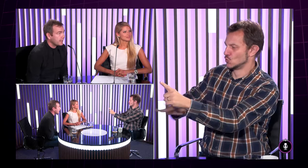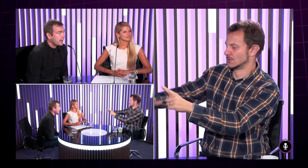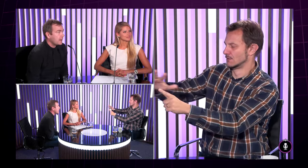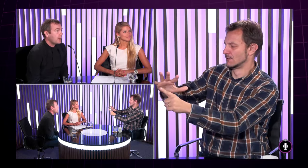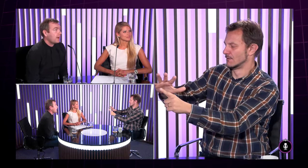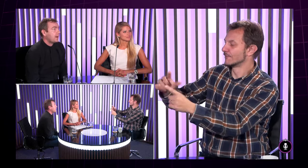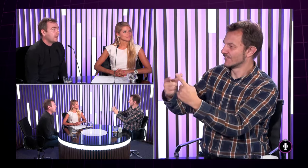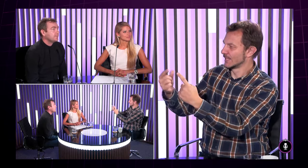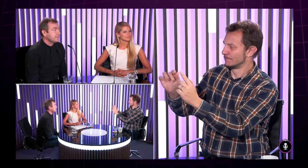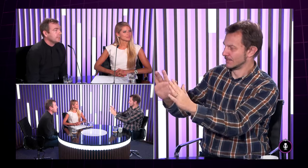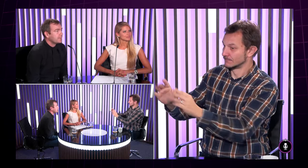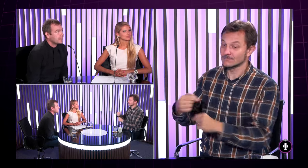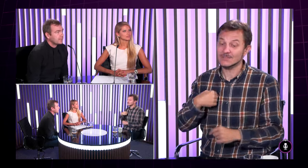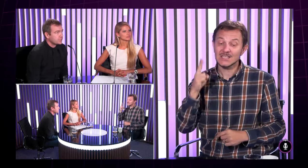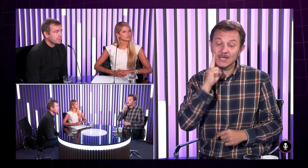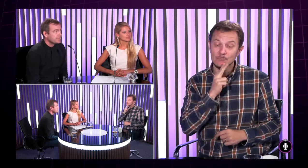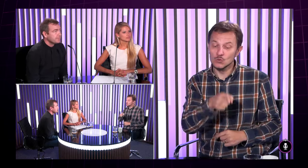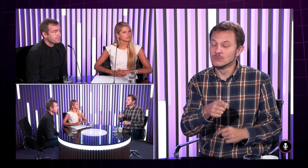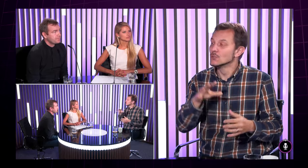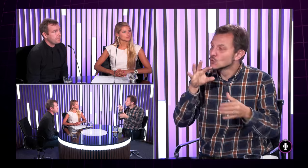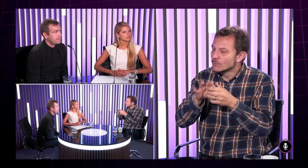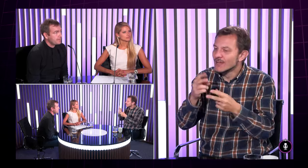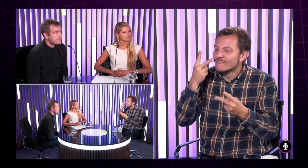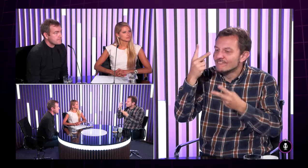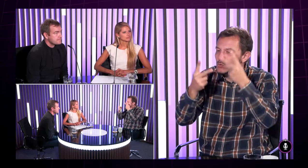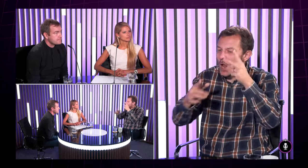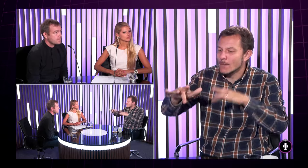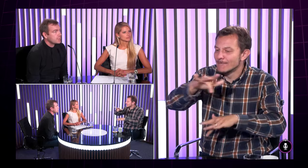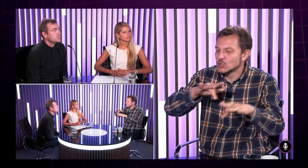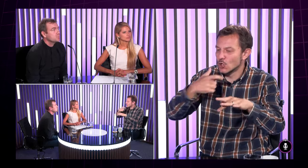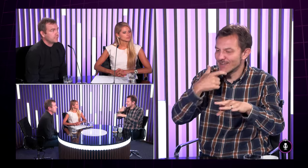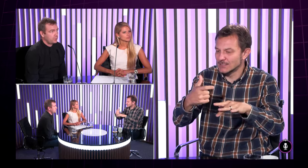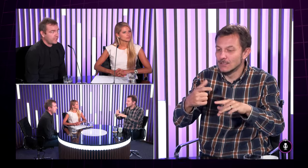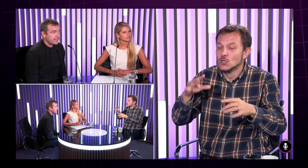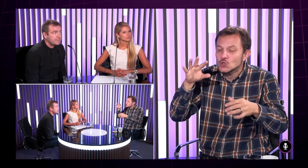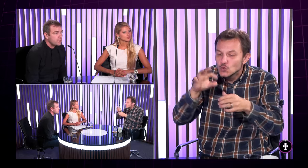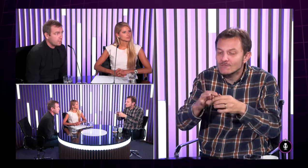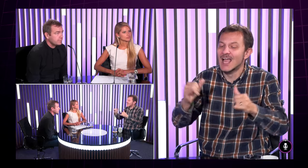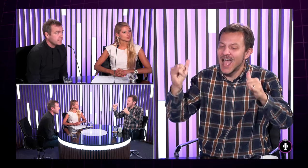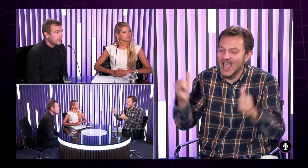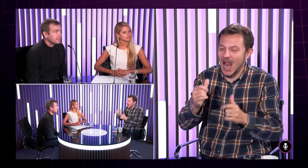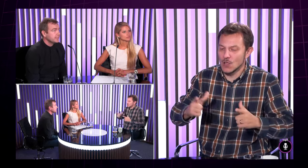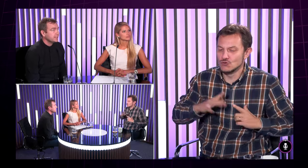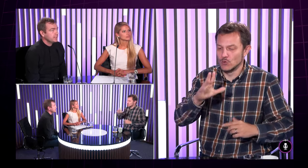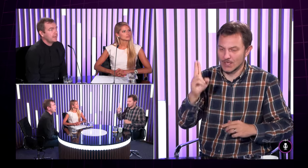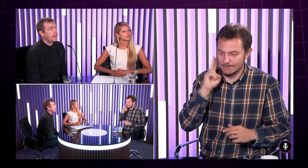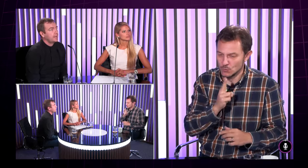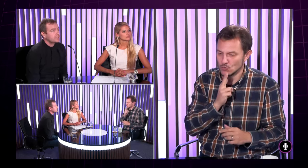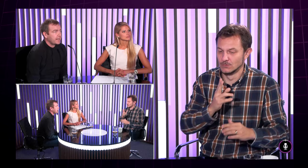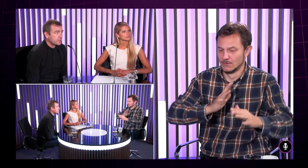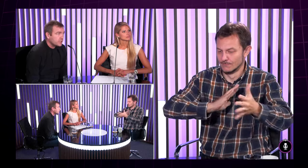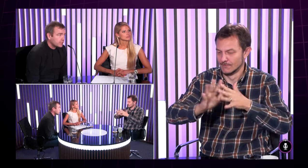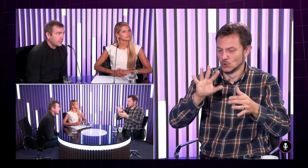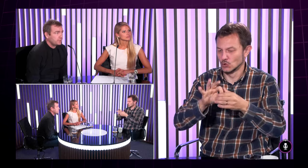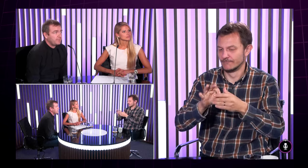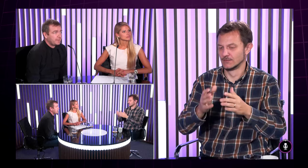podobne ale my napríklad naše vtipy sú založené na takému vizuálnom vnímaní a